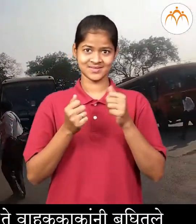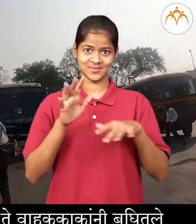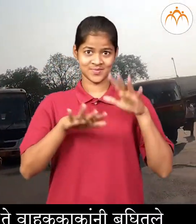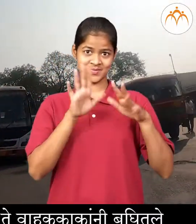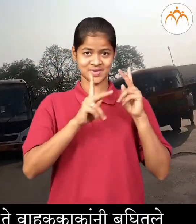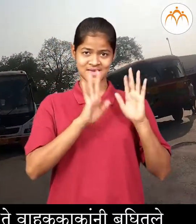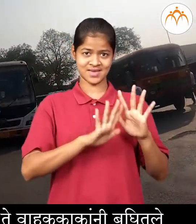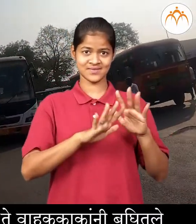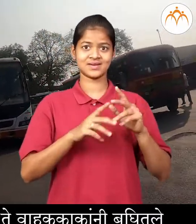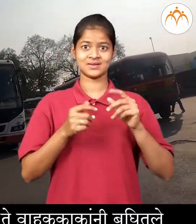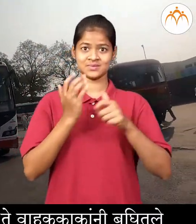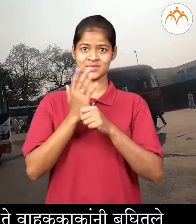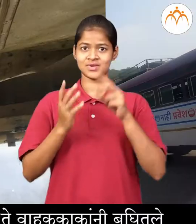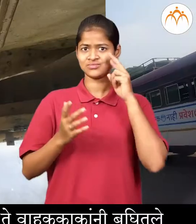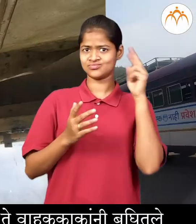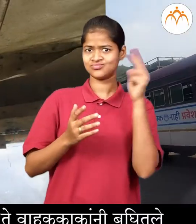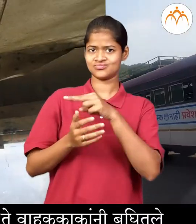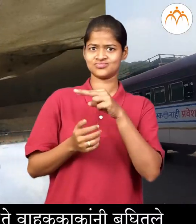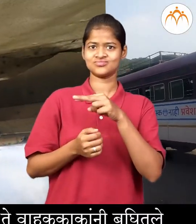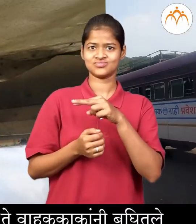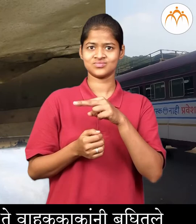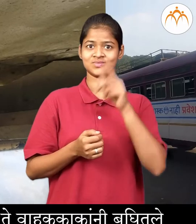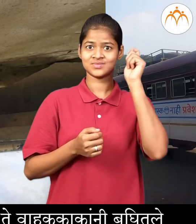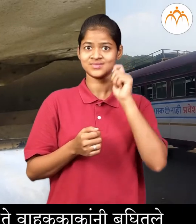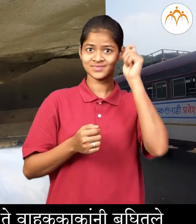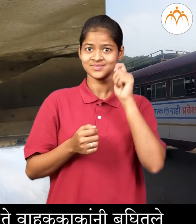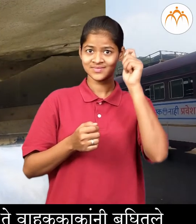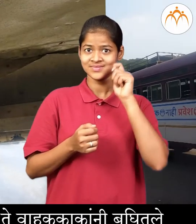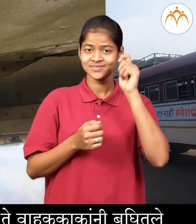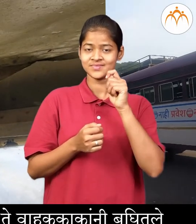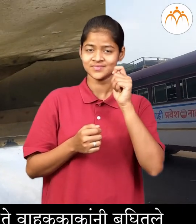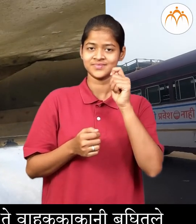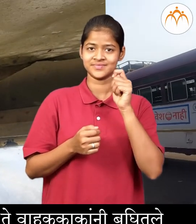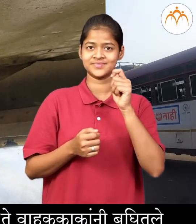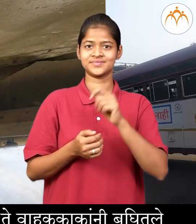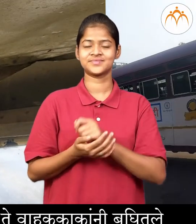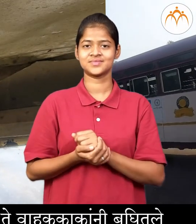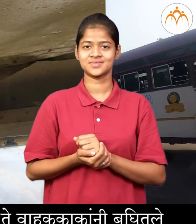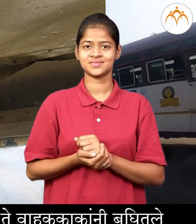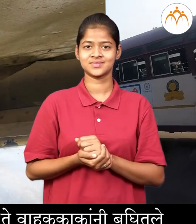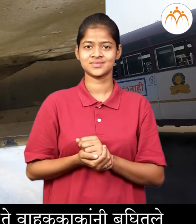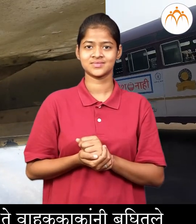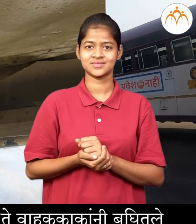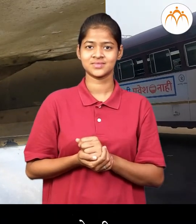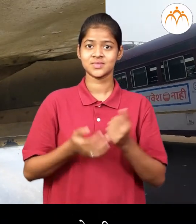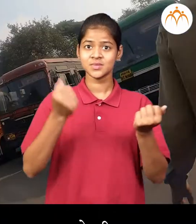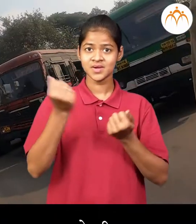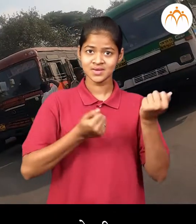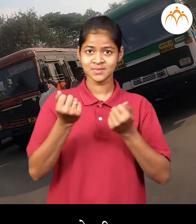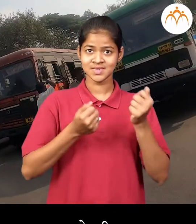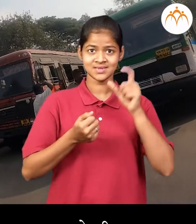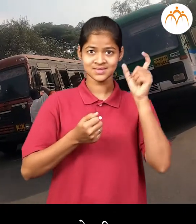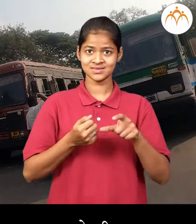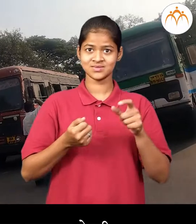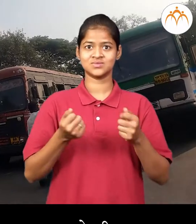मानसे आहेत का, ते वाहक काकानी बगितले अणी घंटा वाजवायला सुरुवात केली, चालक